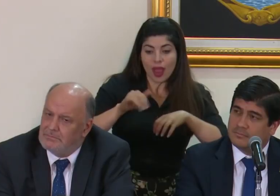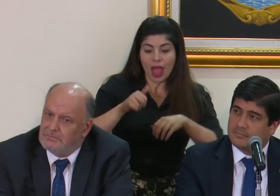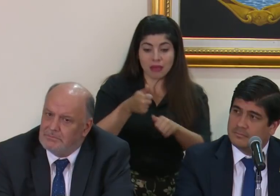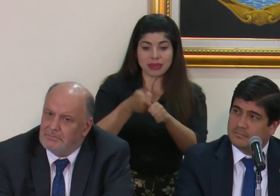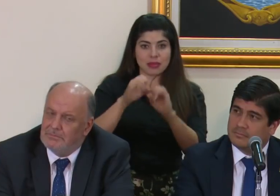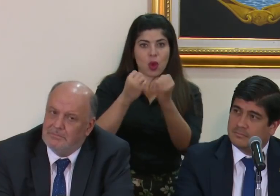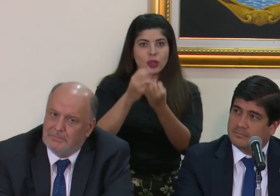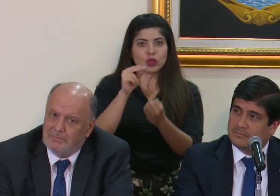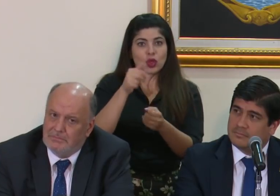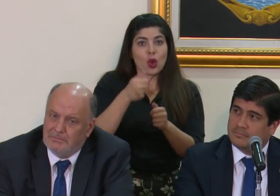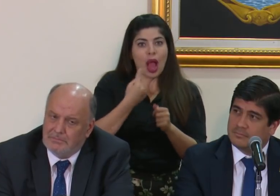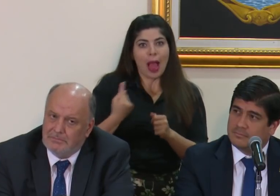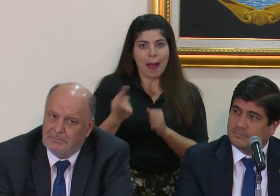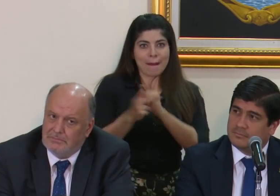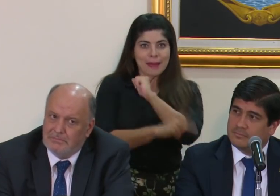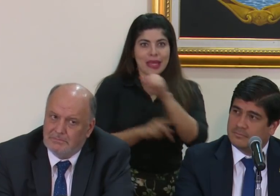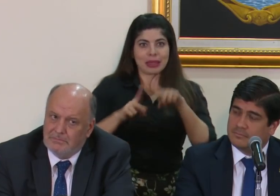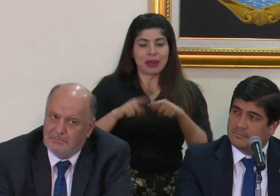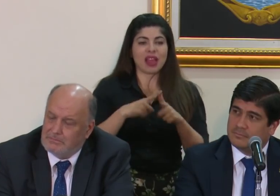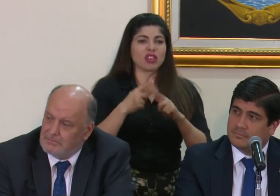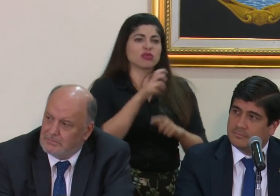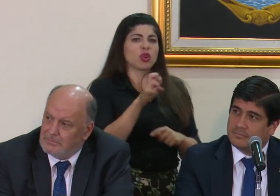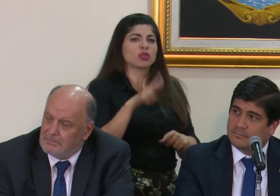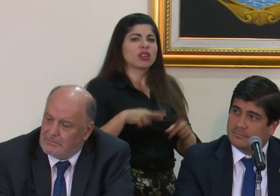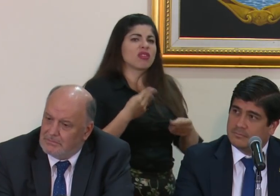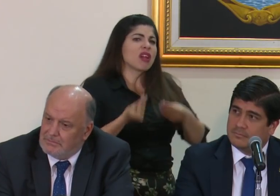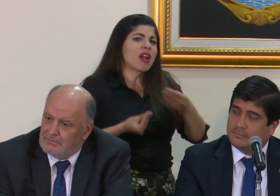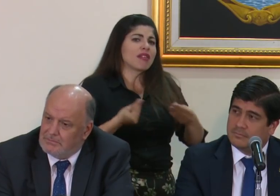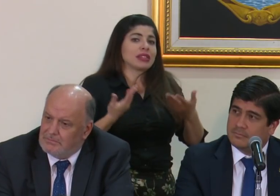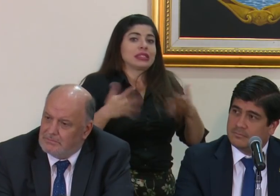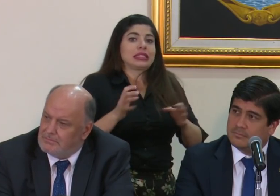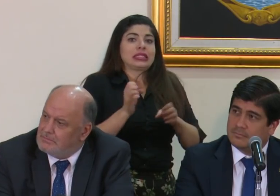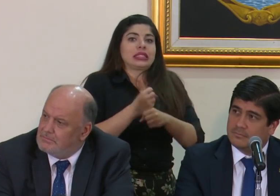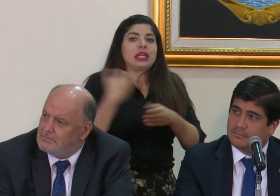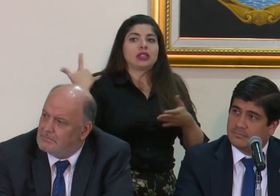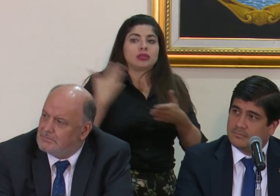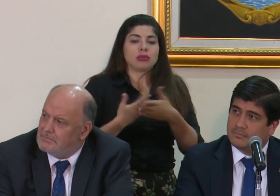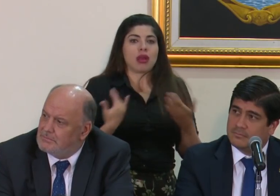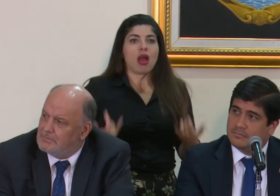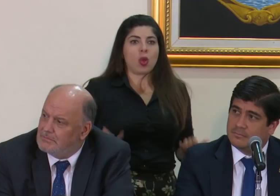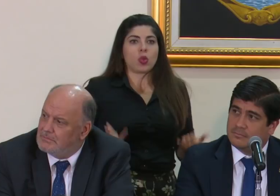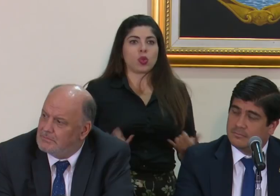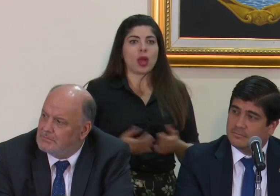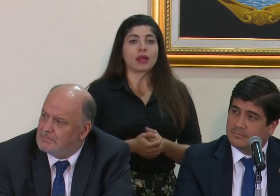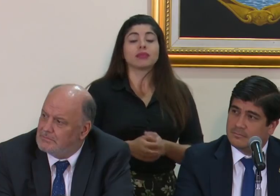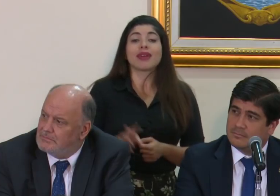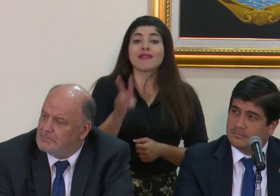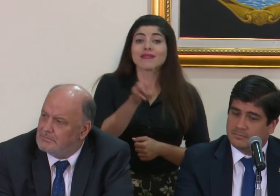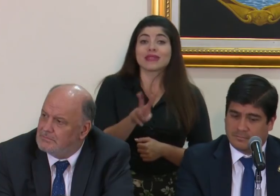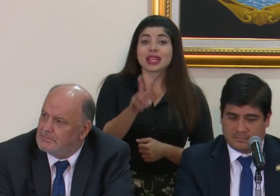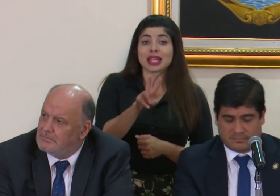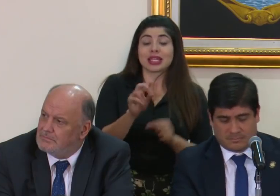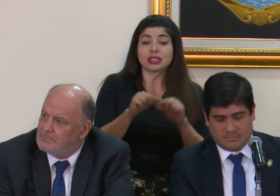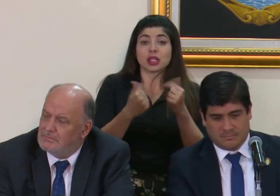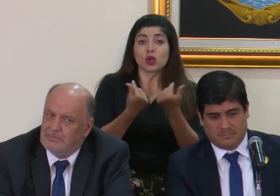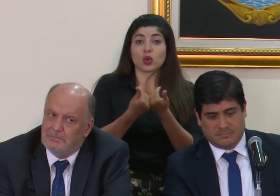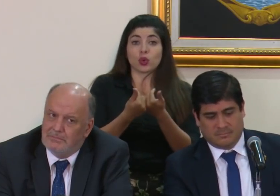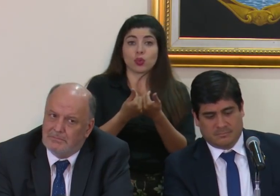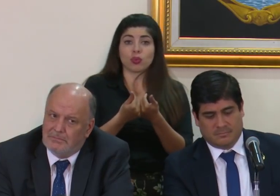misma. ¿Qué es lo que va a hacer Costa Rica más allá de lo que ha hecho actualmente? El viernes, en el Grupo de Lima,